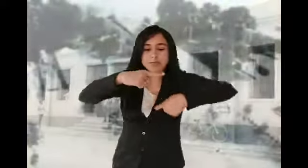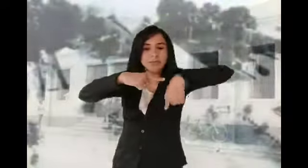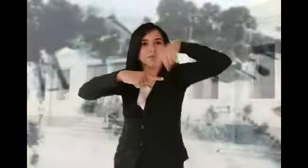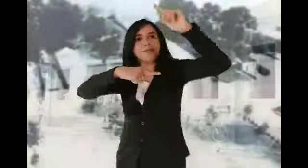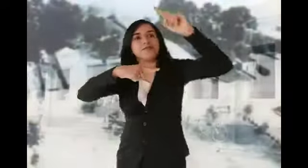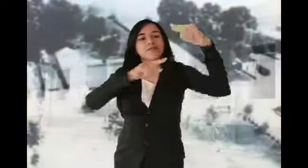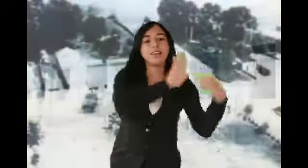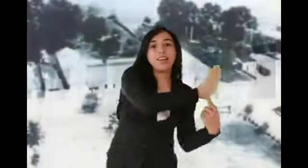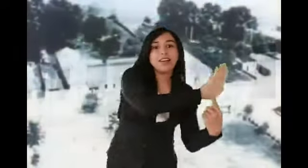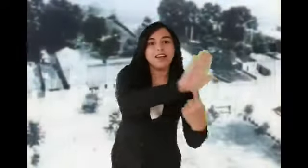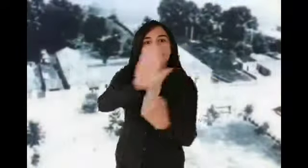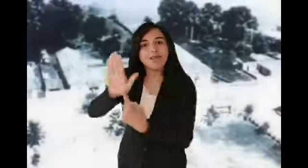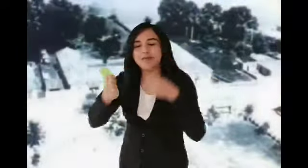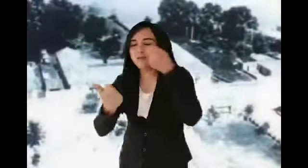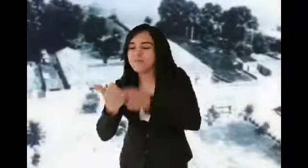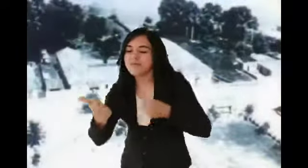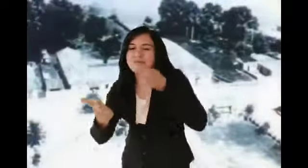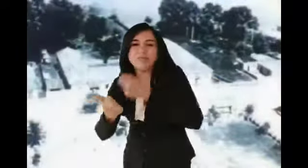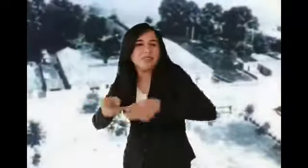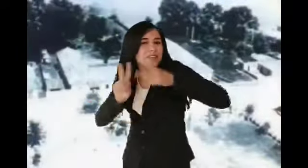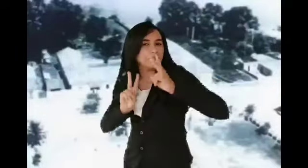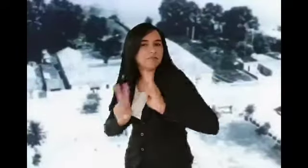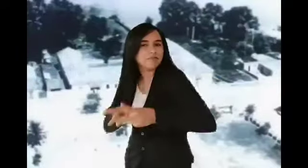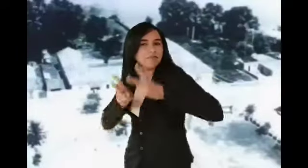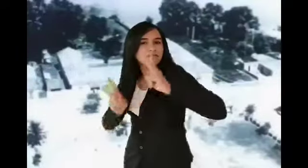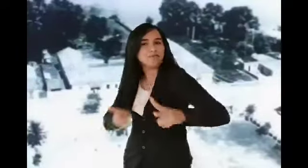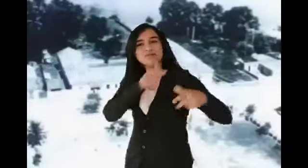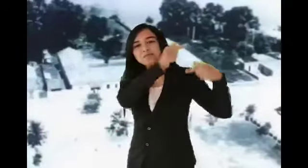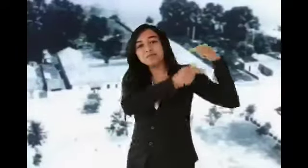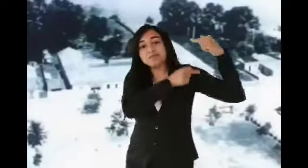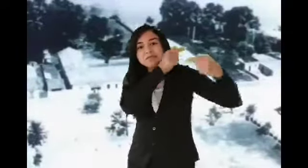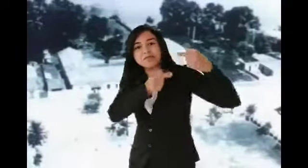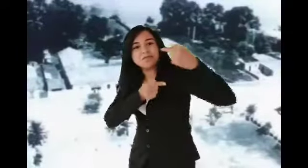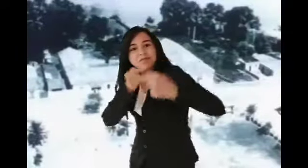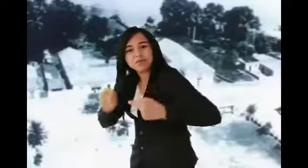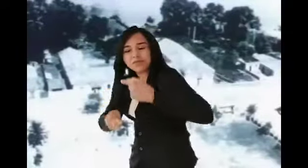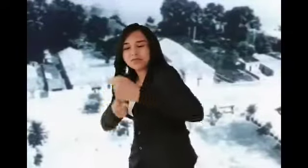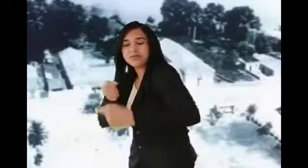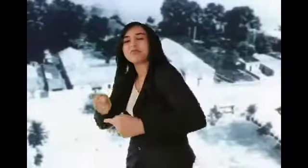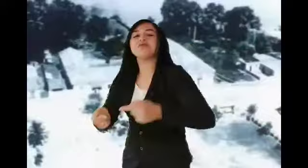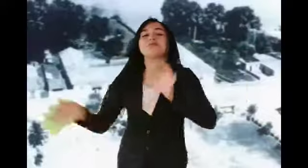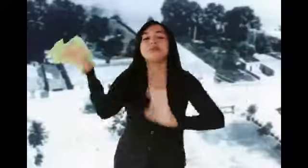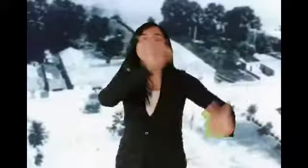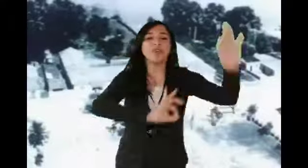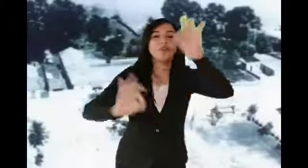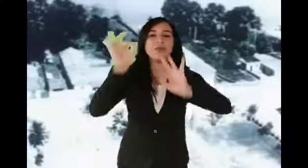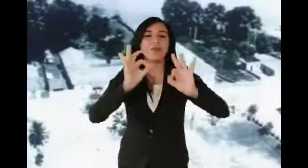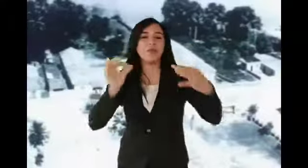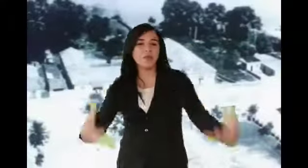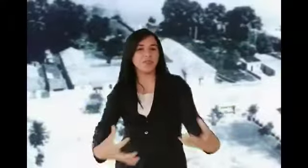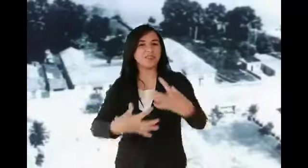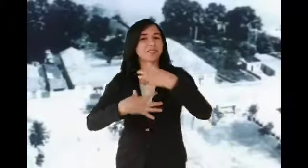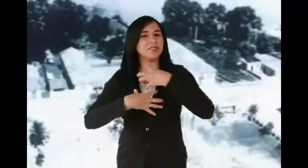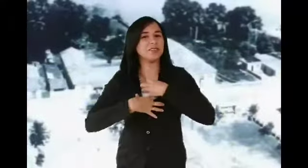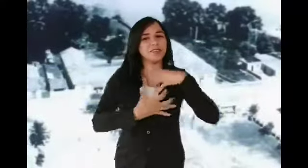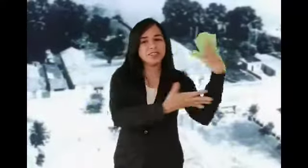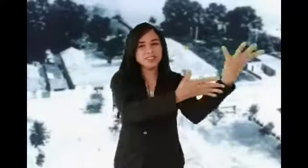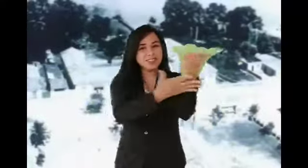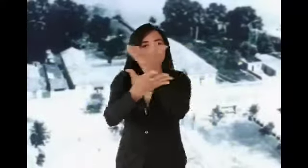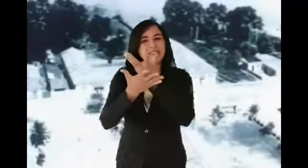Apresentas de feita mocidade Com estruturas sem igual